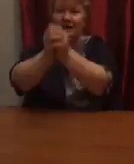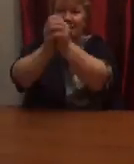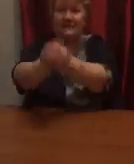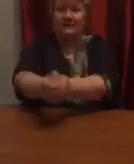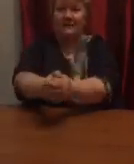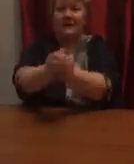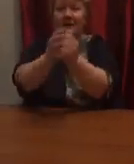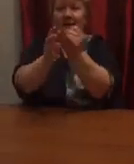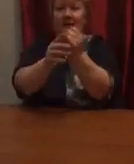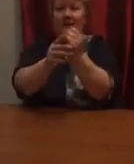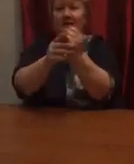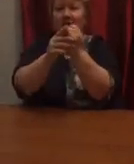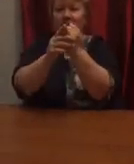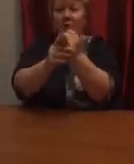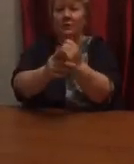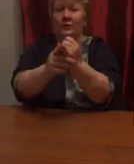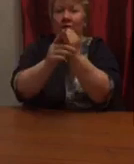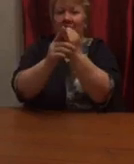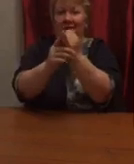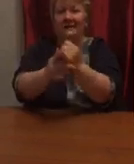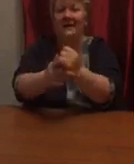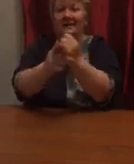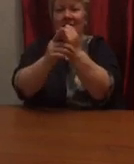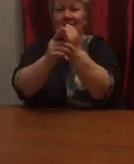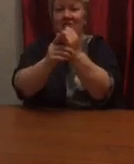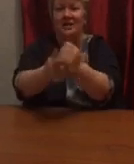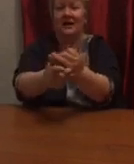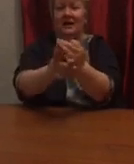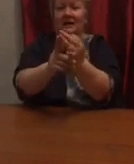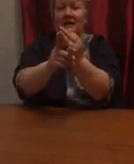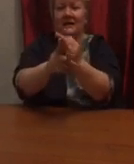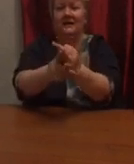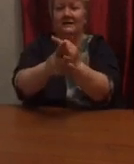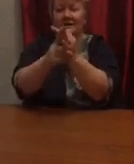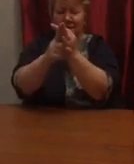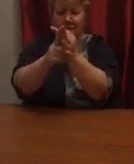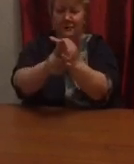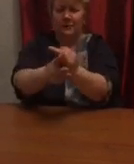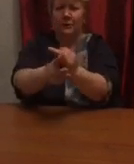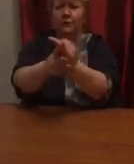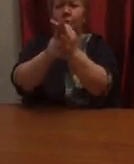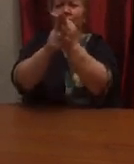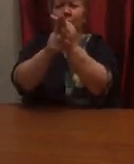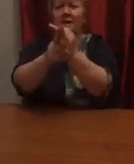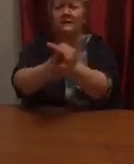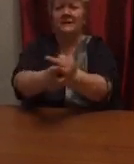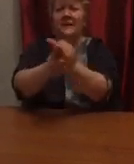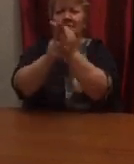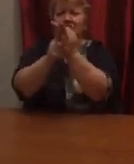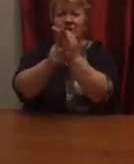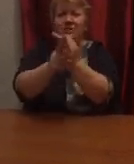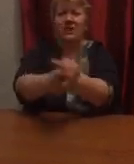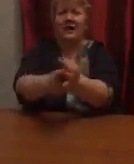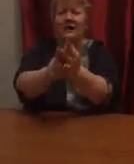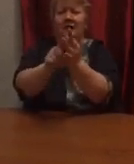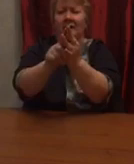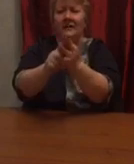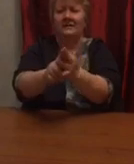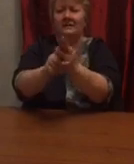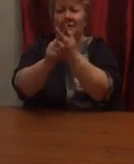один. Это долька для ежа. Это долька для чижа. Это